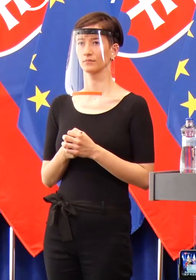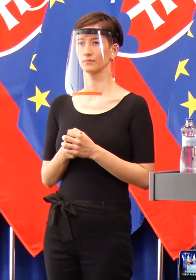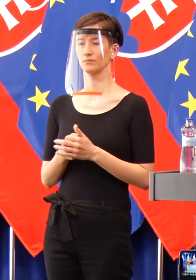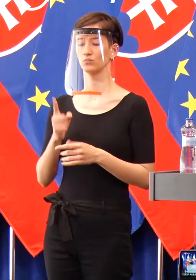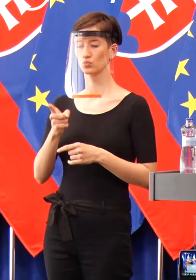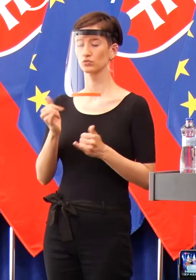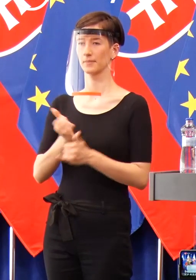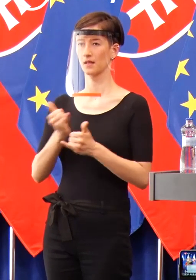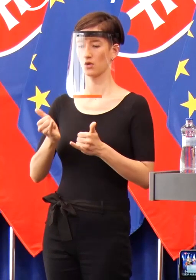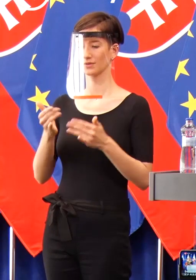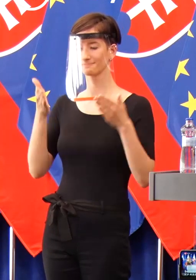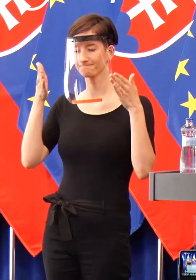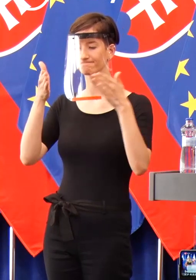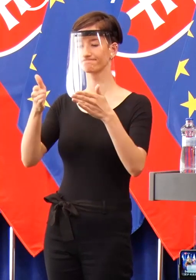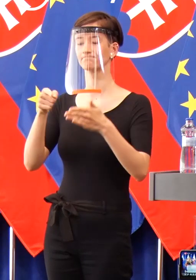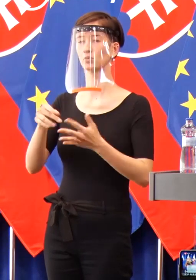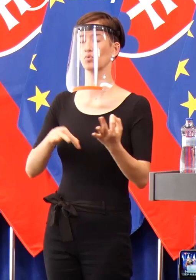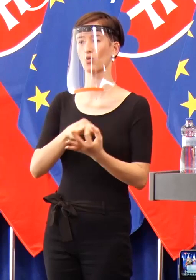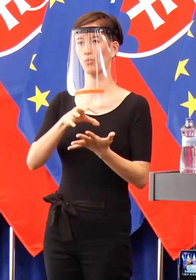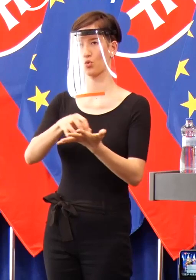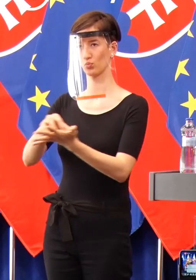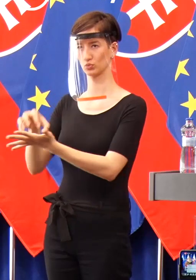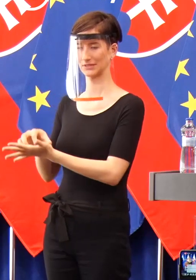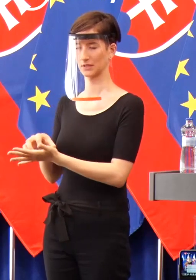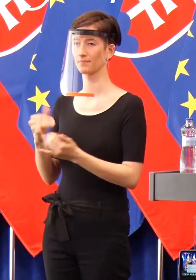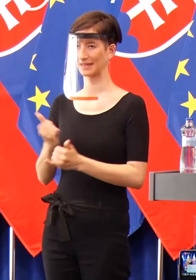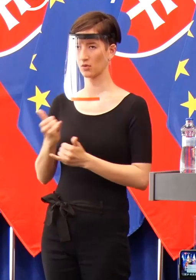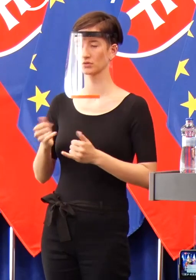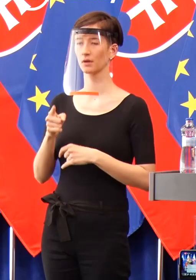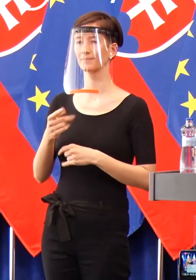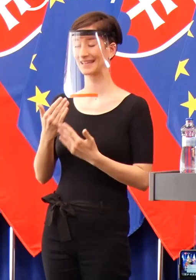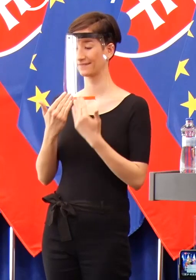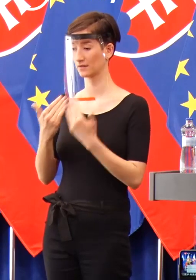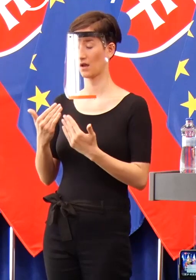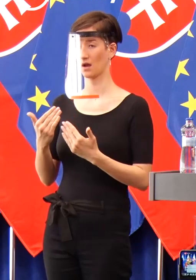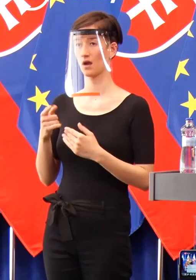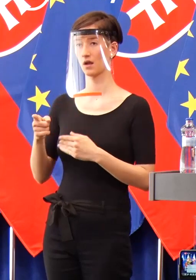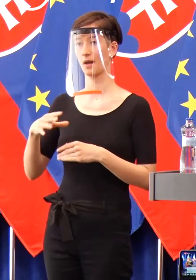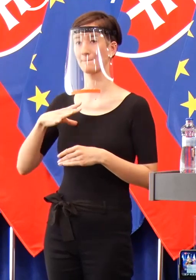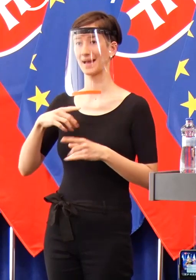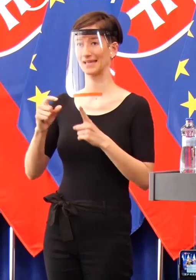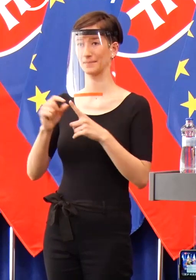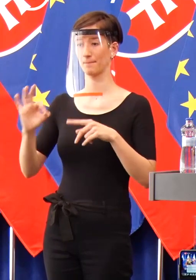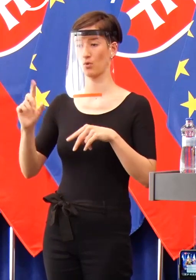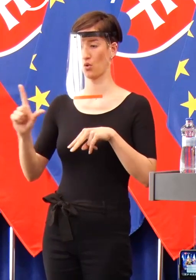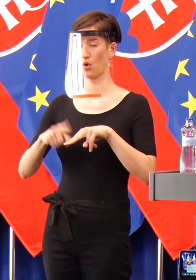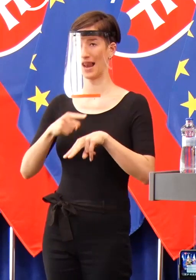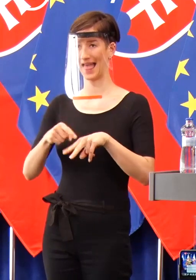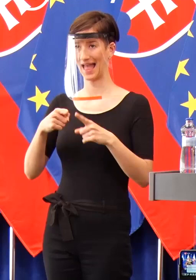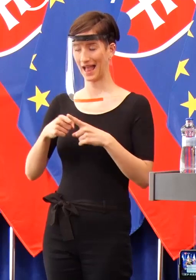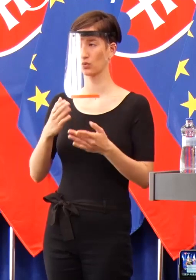marginalizálne rómske komunity. Vďaka pánovi Polákovi sme začali tento boj.